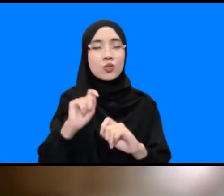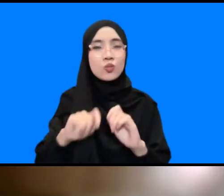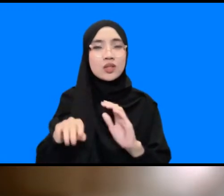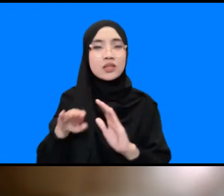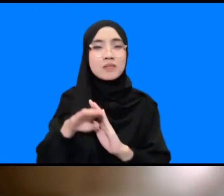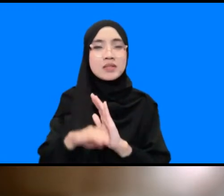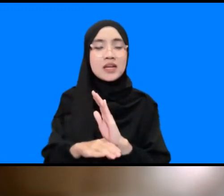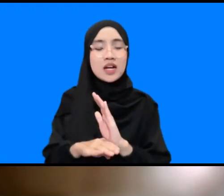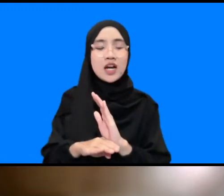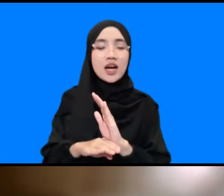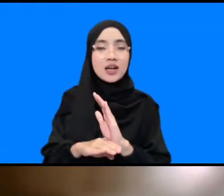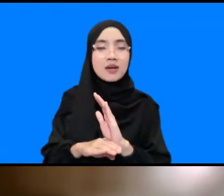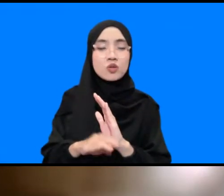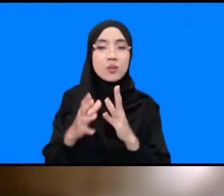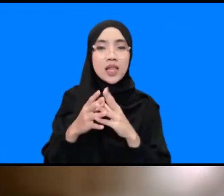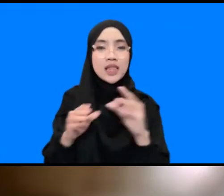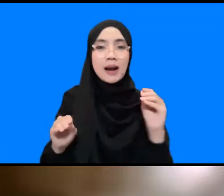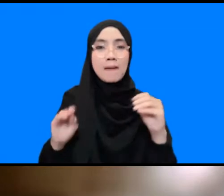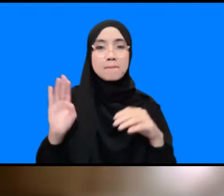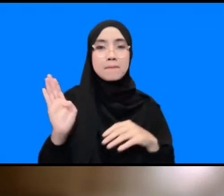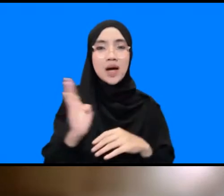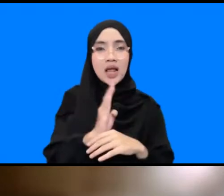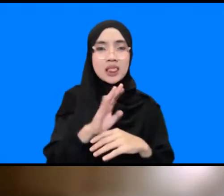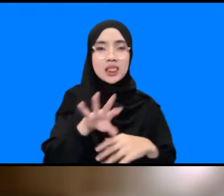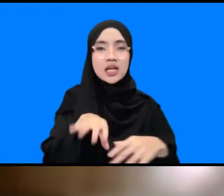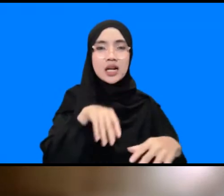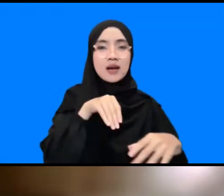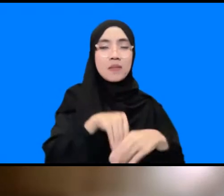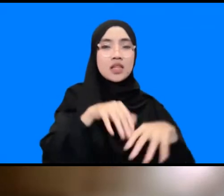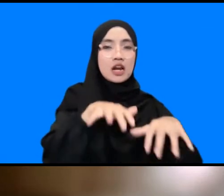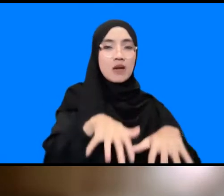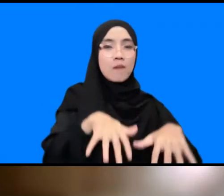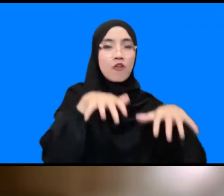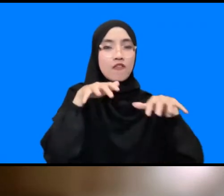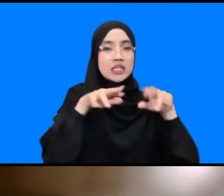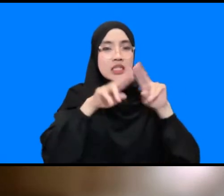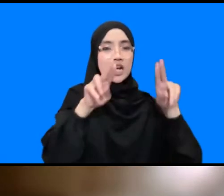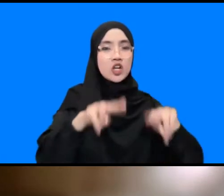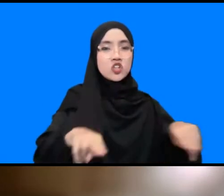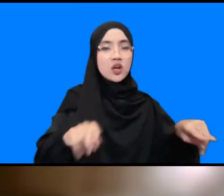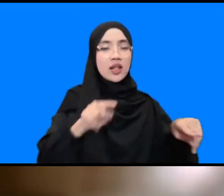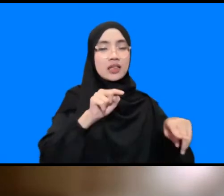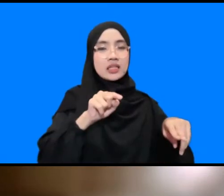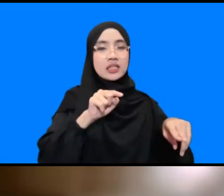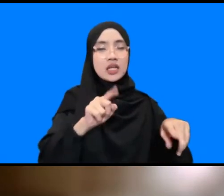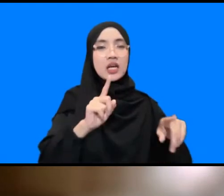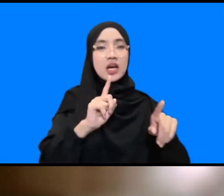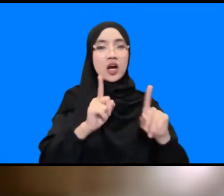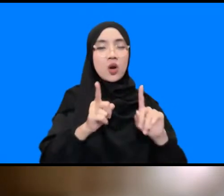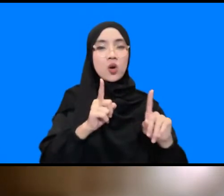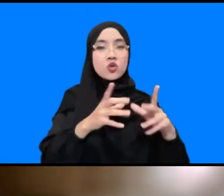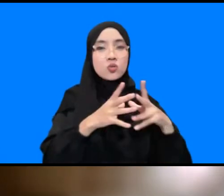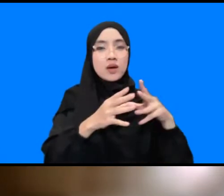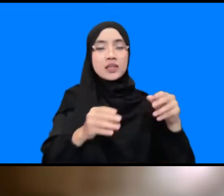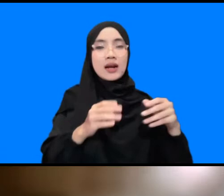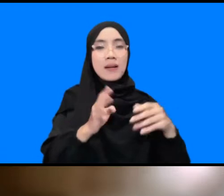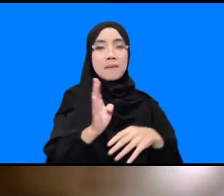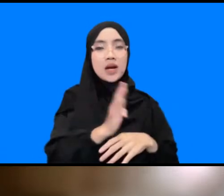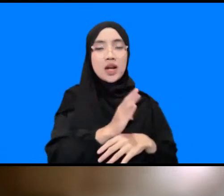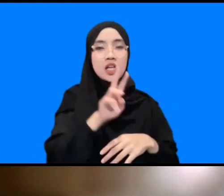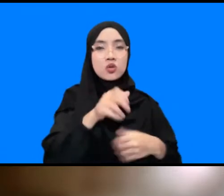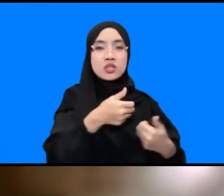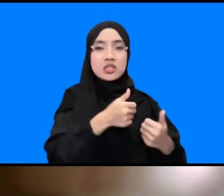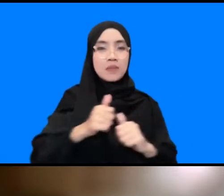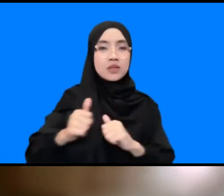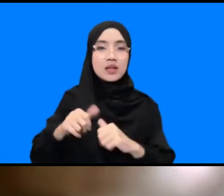Sumatera Barat ikut dalam conference tersebut yang merekomendasikan bahwa Sumatera Barat harus bersiap dengan ancaman Tsunami